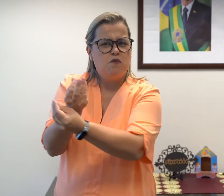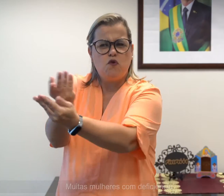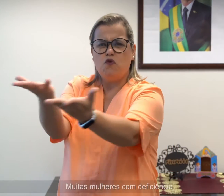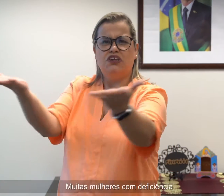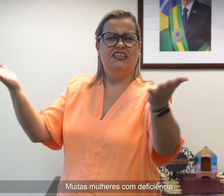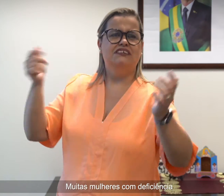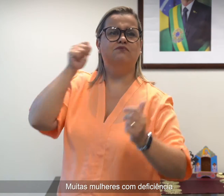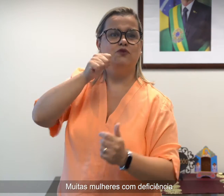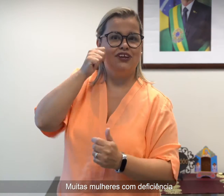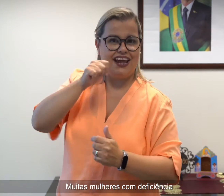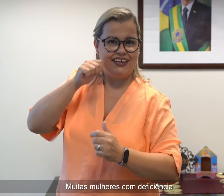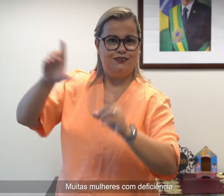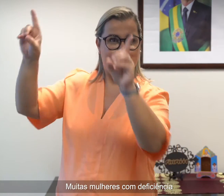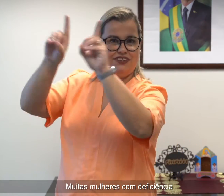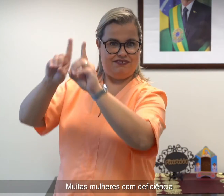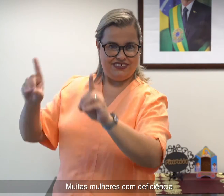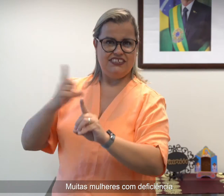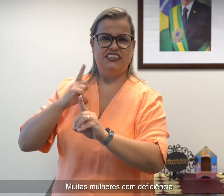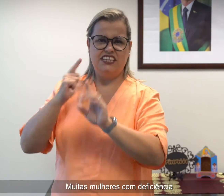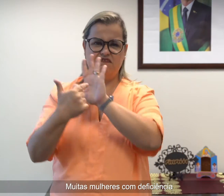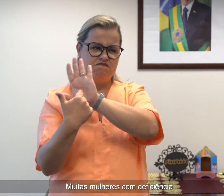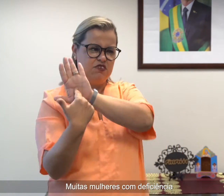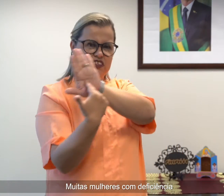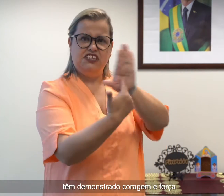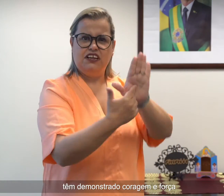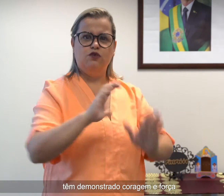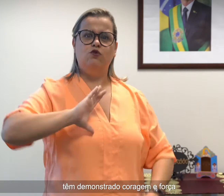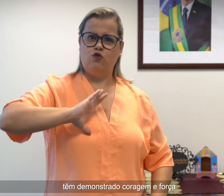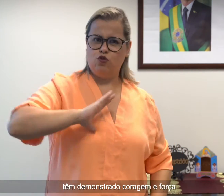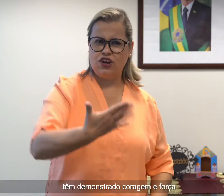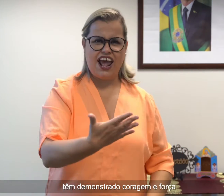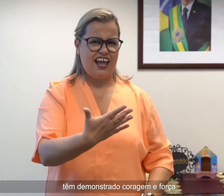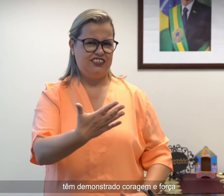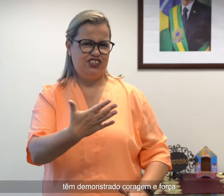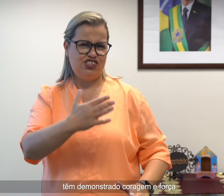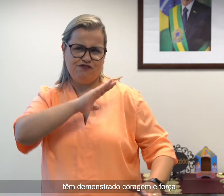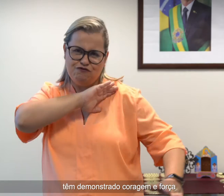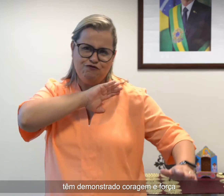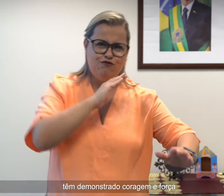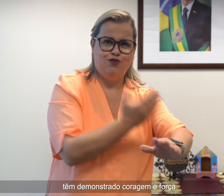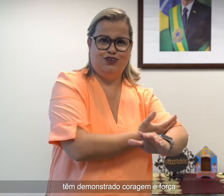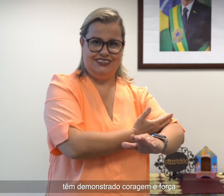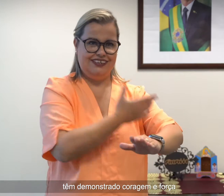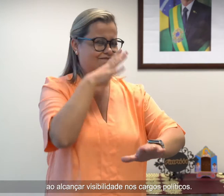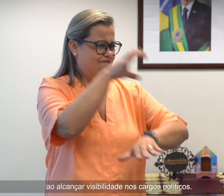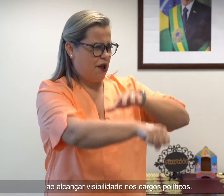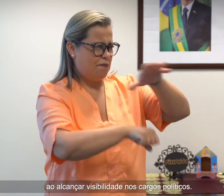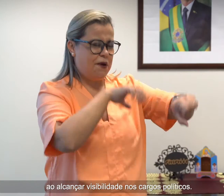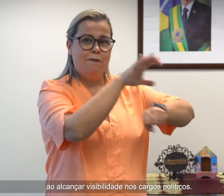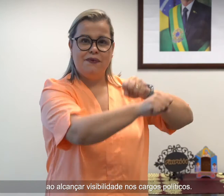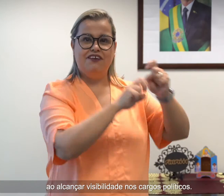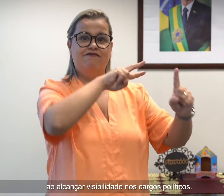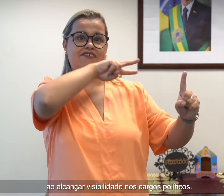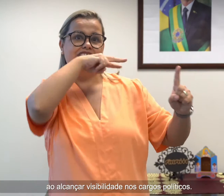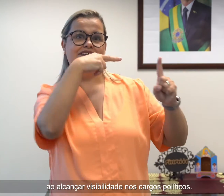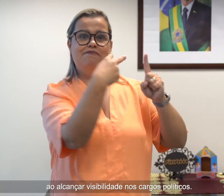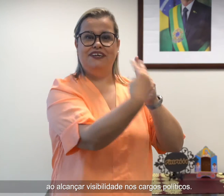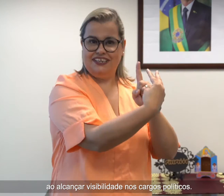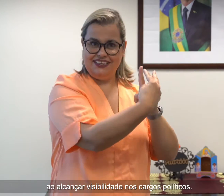Muitas mulheres com deficiência têm demonstrado coragem e força ao alcançar visibilidade nos